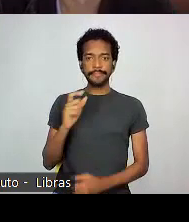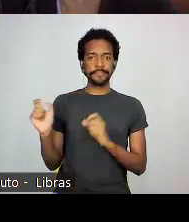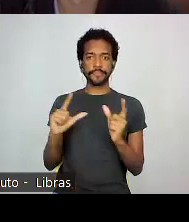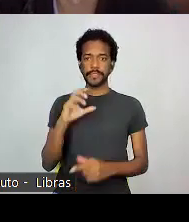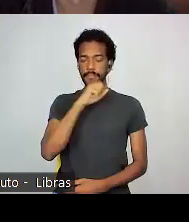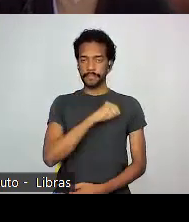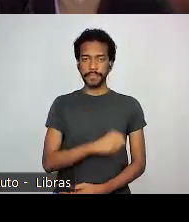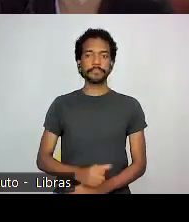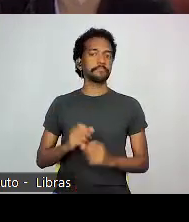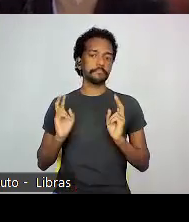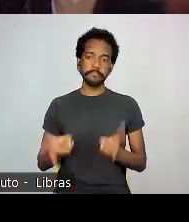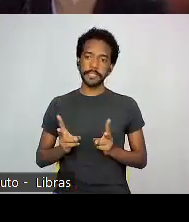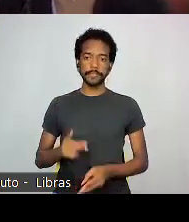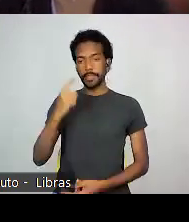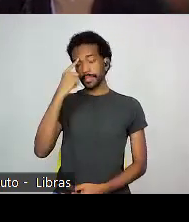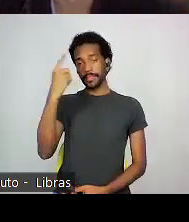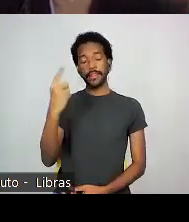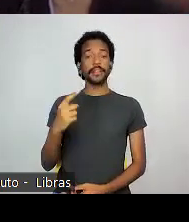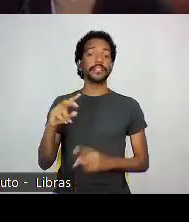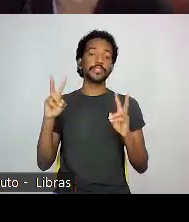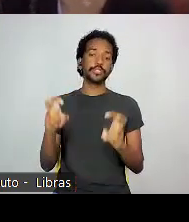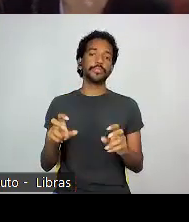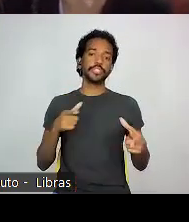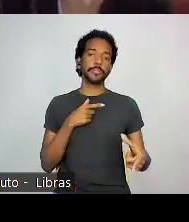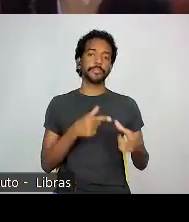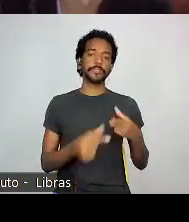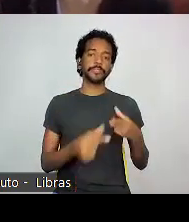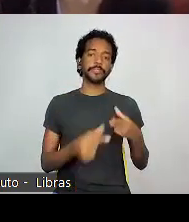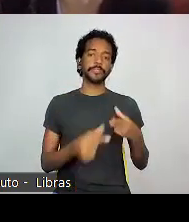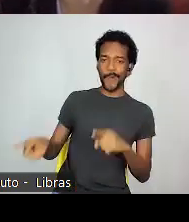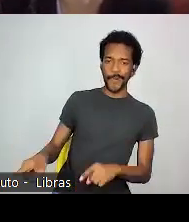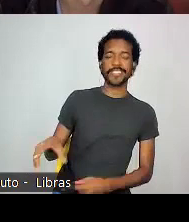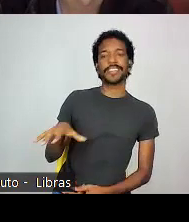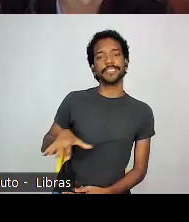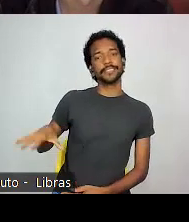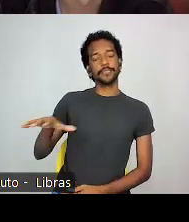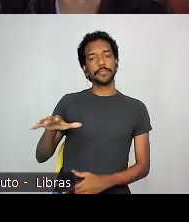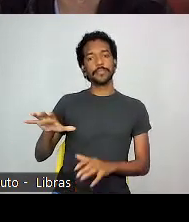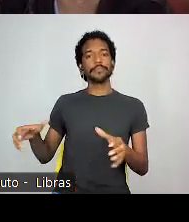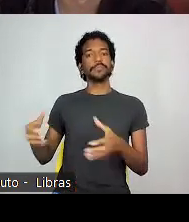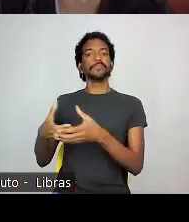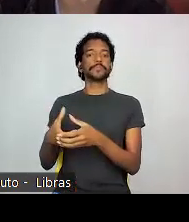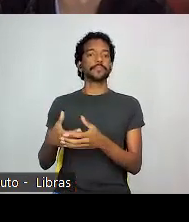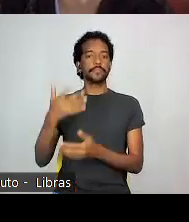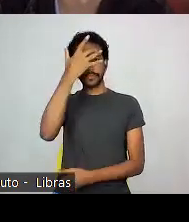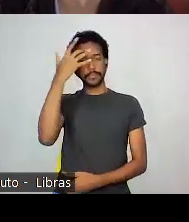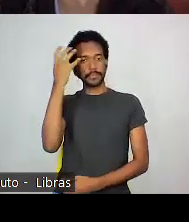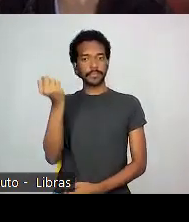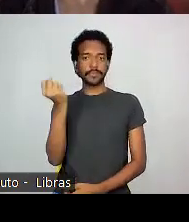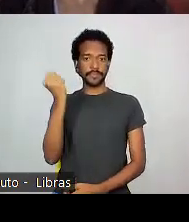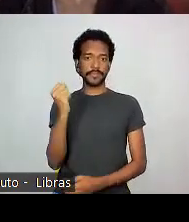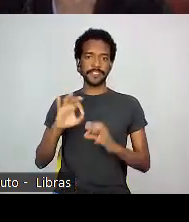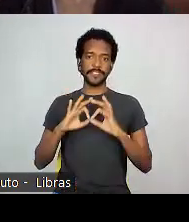a mesma ideia de usar o caso dos japoneses contra os beneficiários do Bolsa Família,